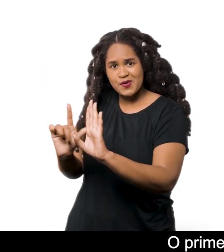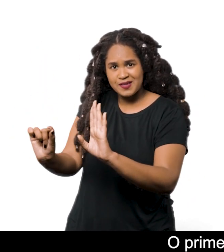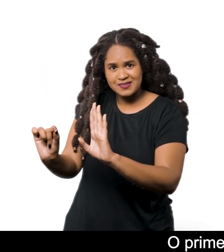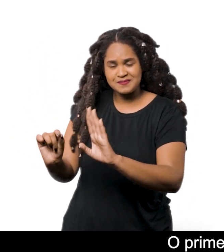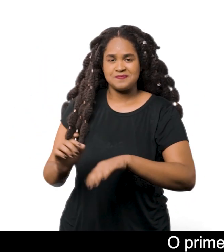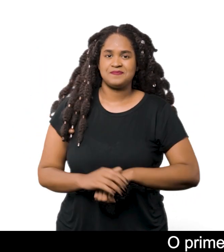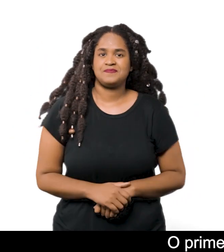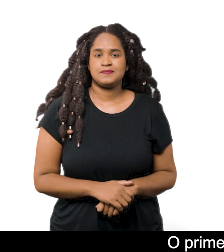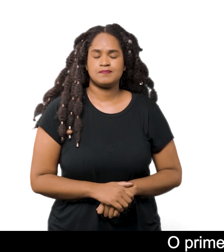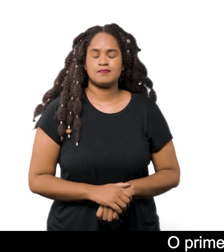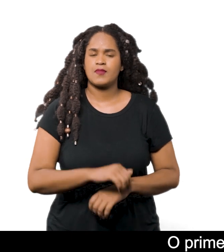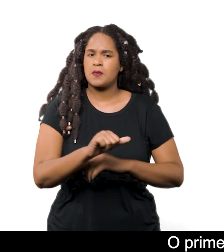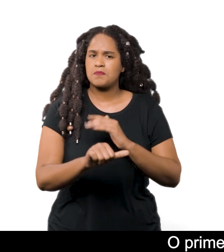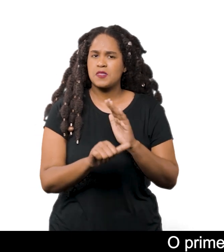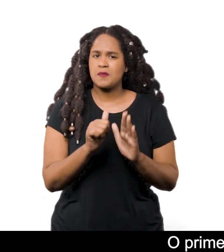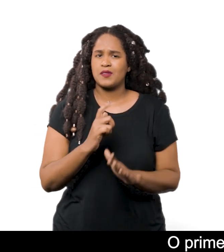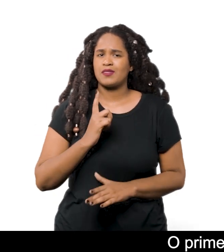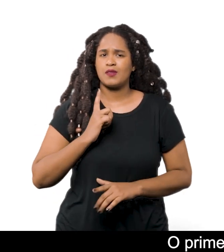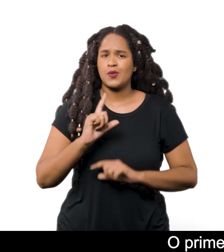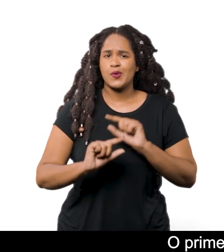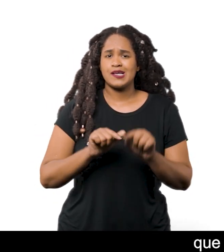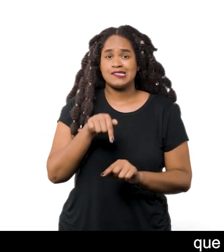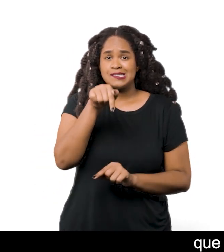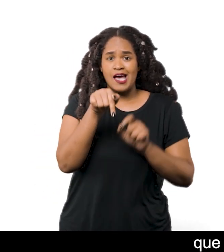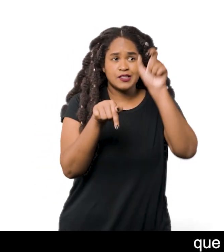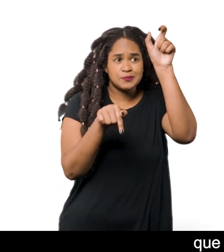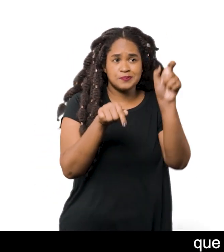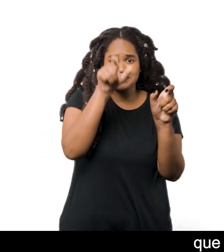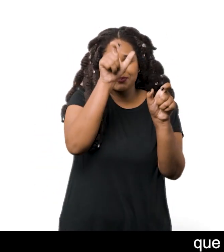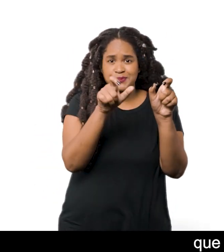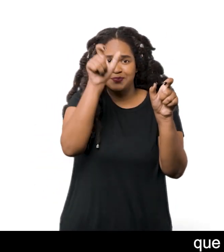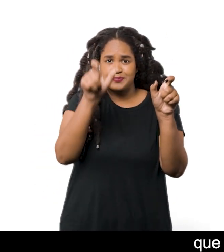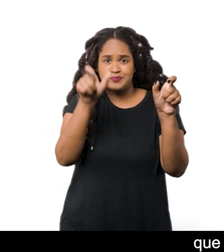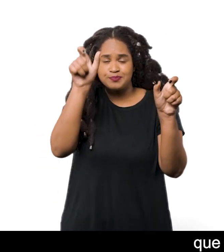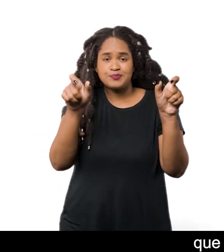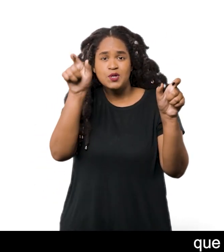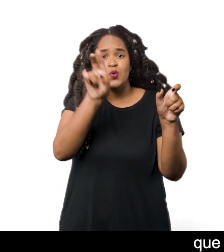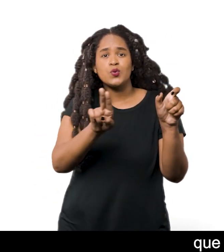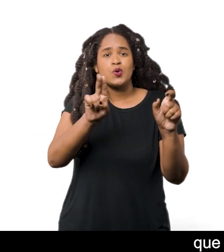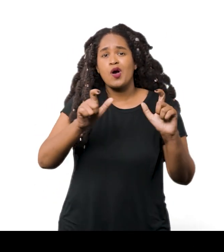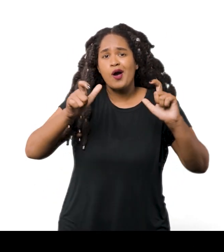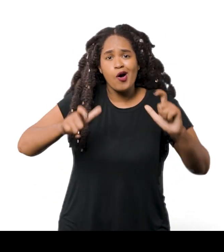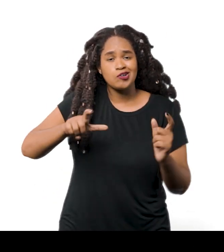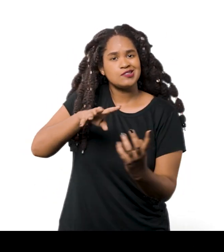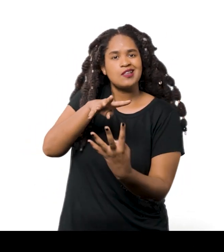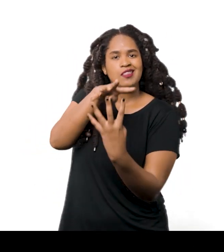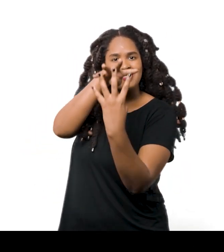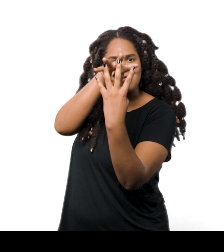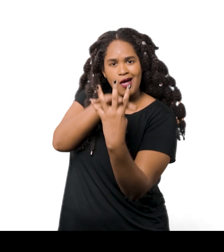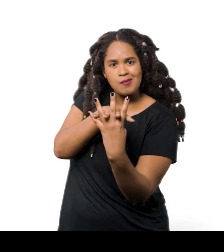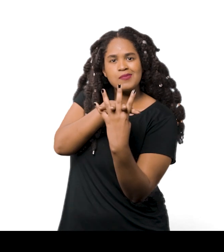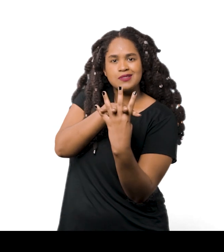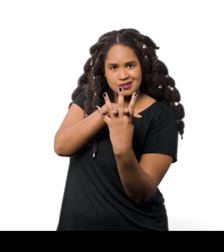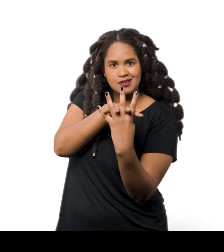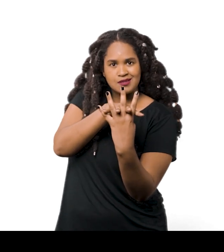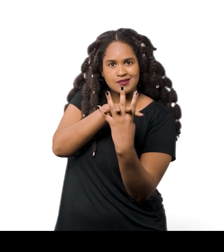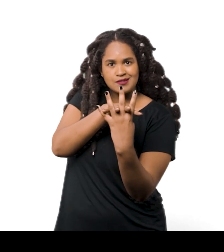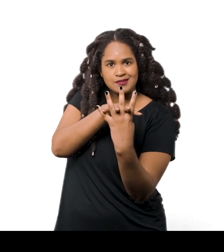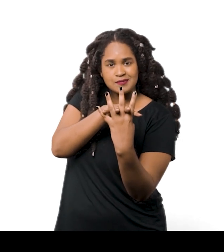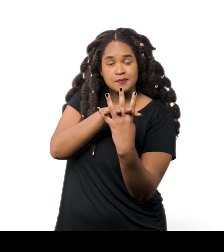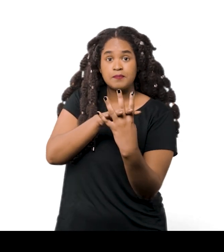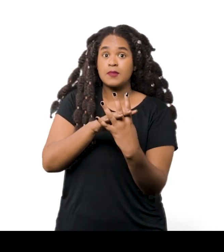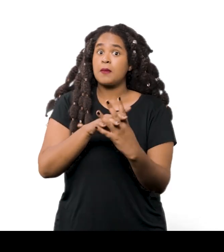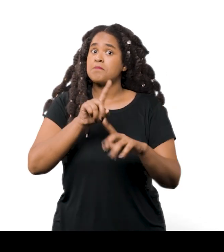O primeiro é um conjunto de sete bastões que são utilizados na produção da tapeçaria Da própria